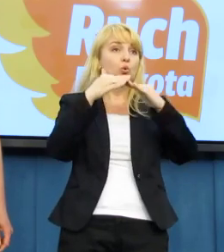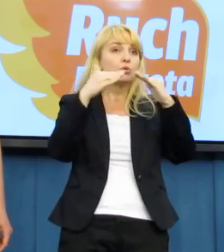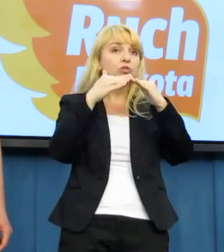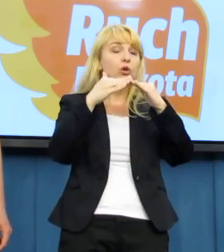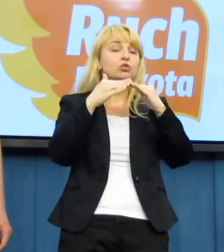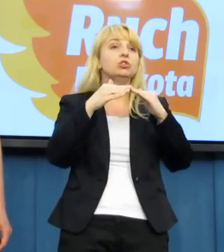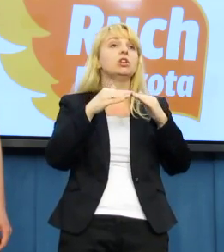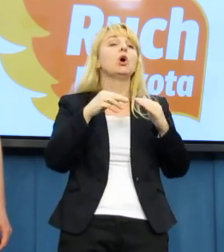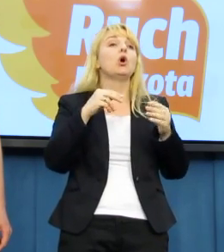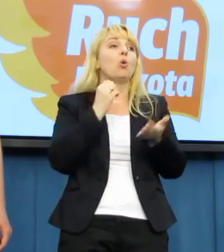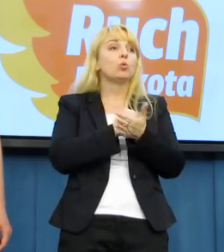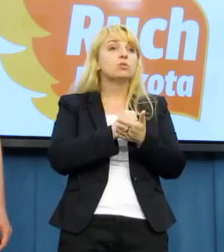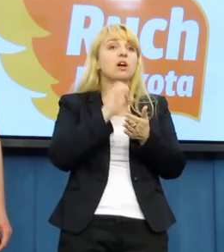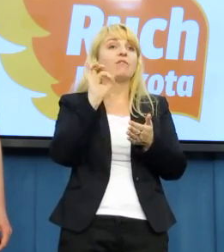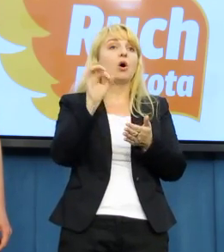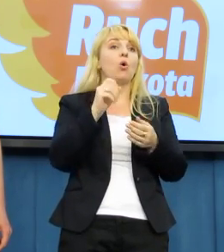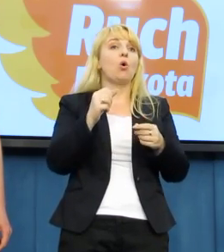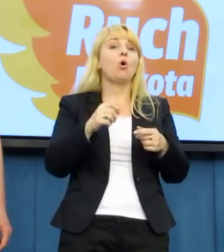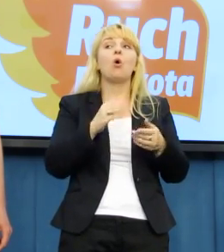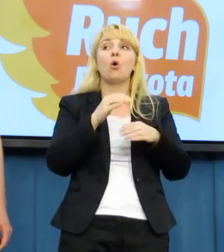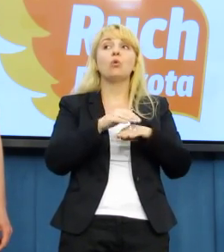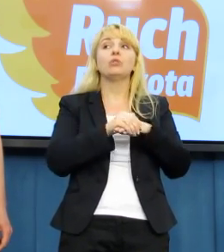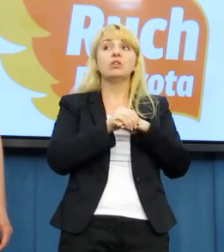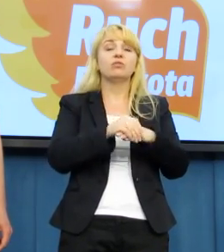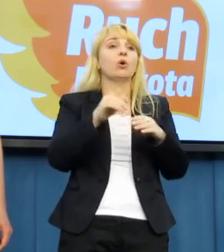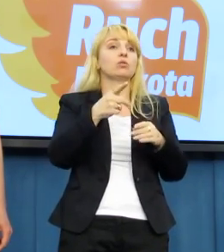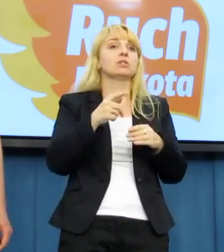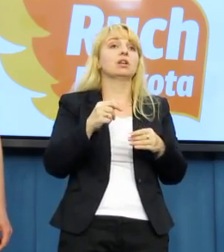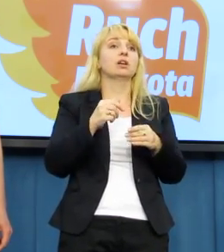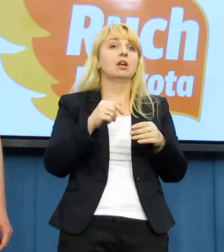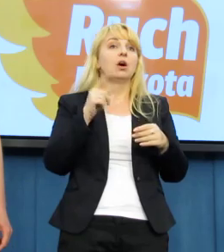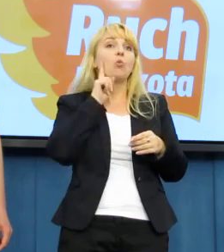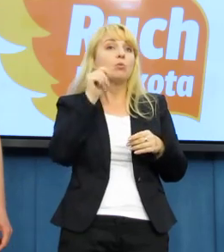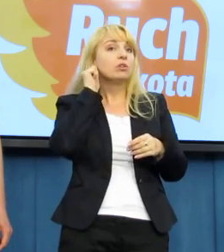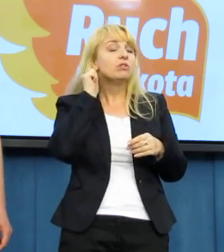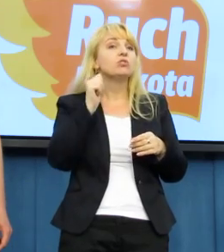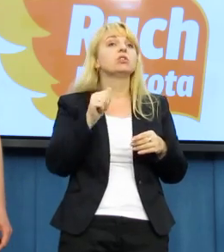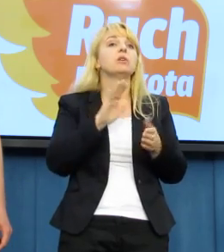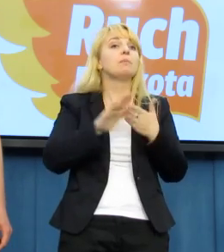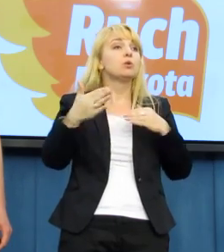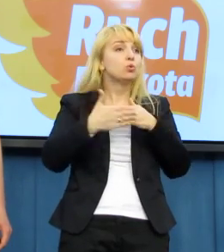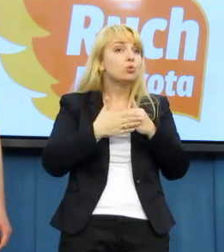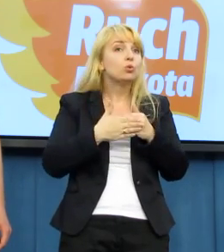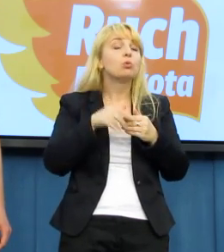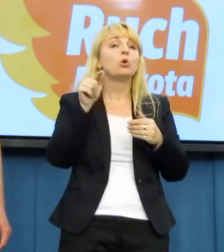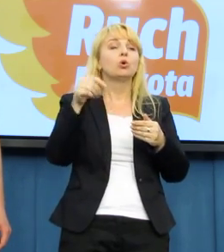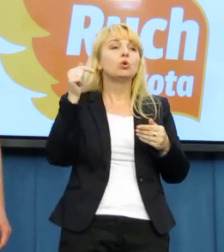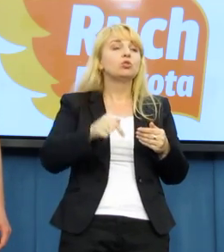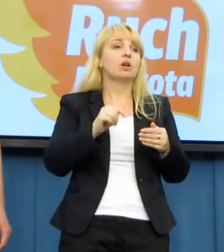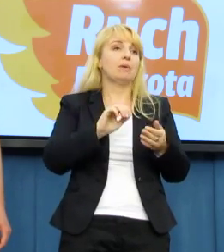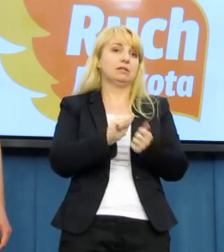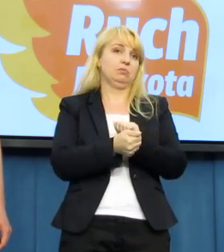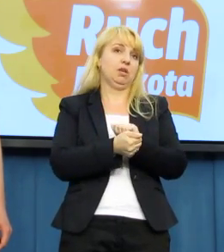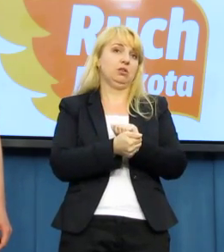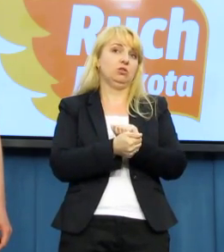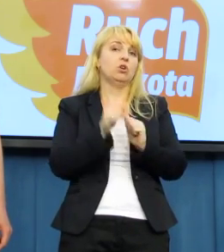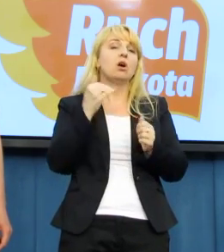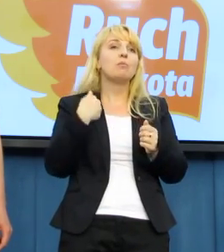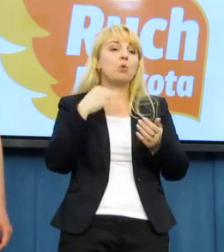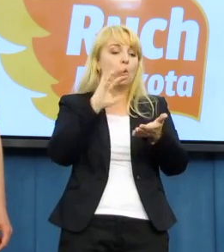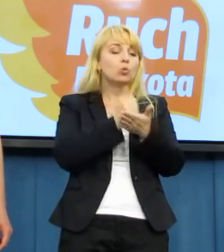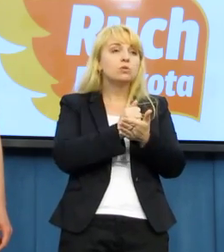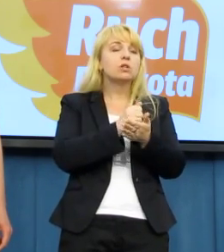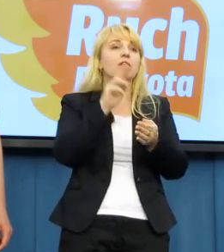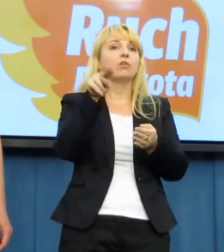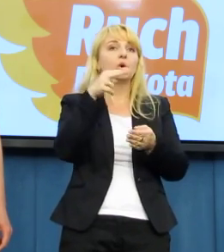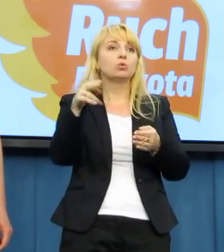ważna. Zwraca na nią uwagę Rada Praw Człowieka ONZ-u, kolejna instytucja, która apeluje do Polski, żeby te standardy praw człowieka były w końcu równe